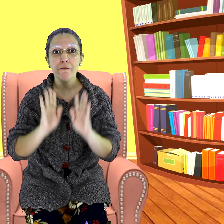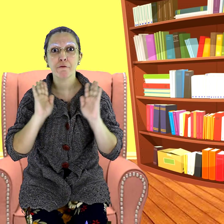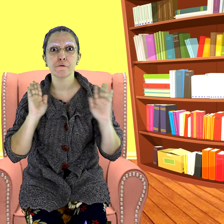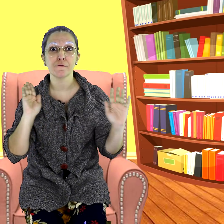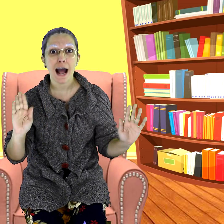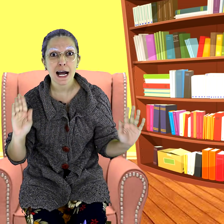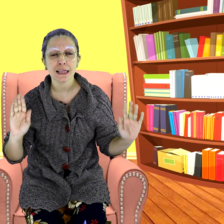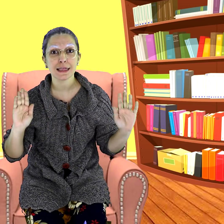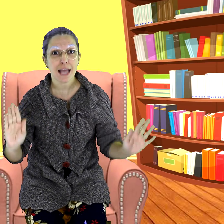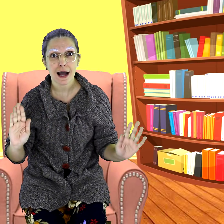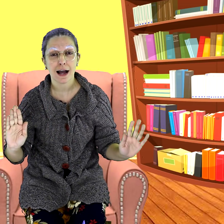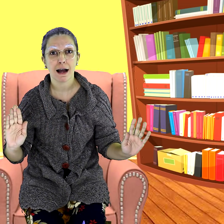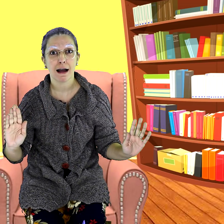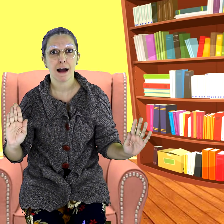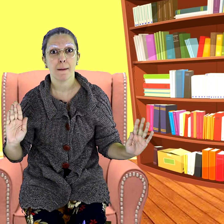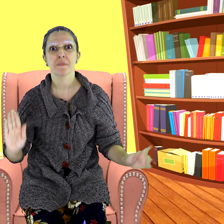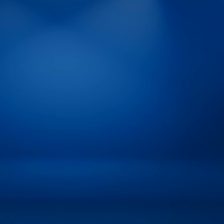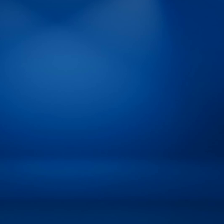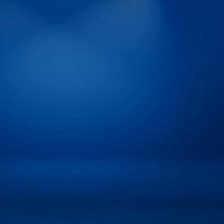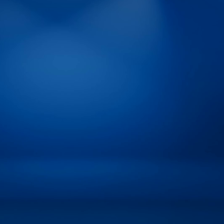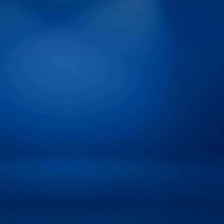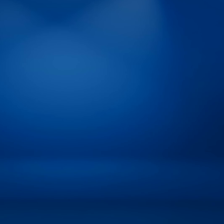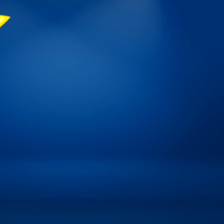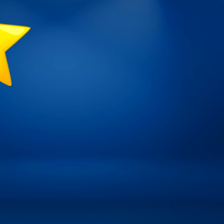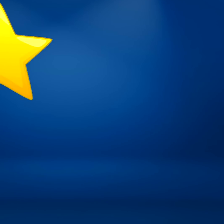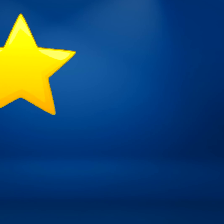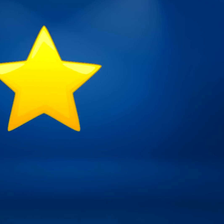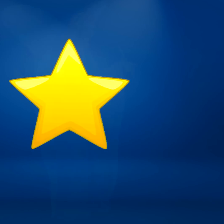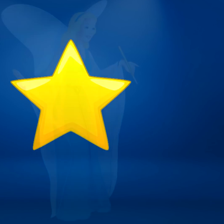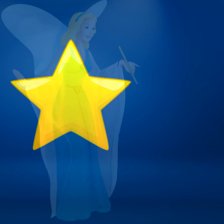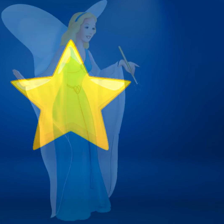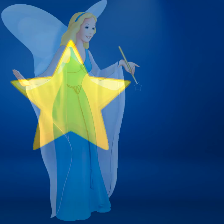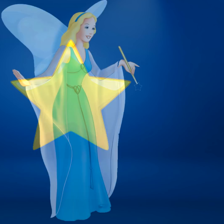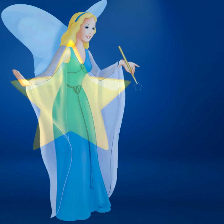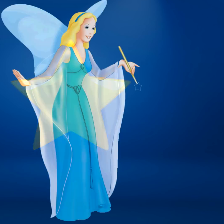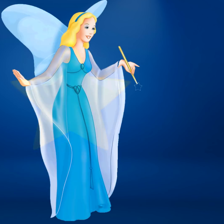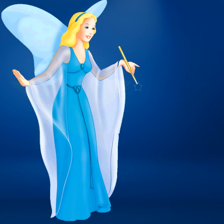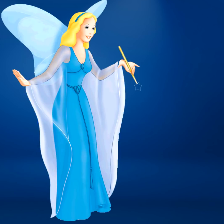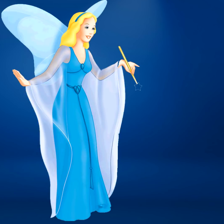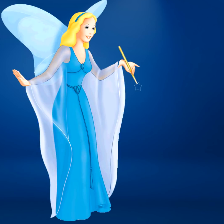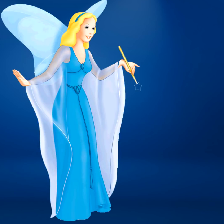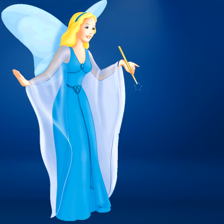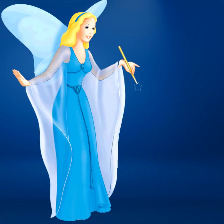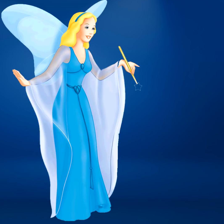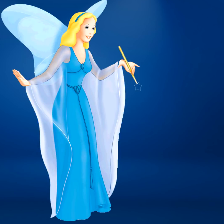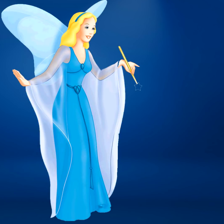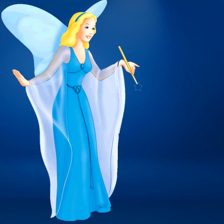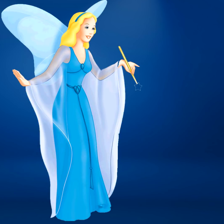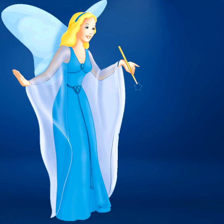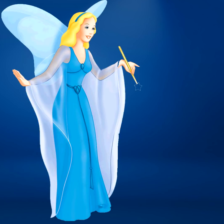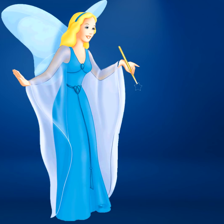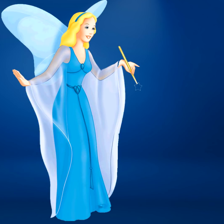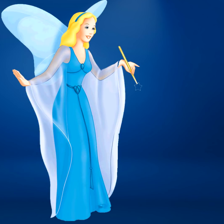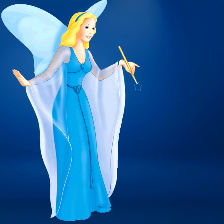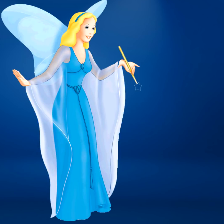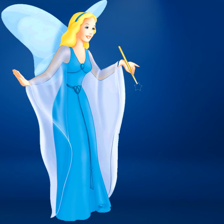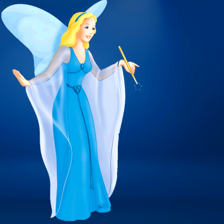fada. Será que foi a estrela? Vocês não vão acreditar. Aquela fadinha